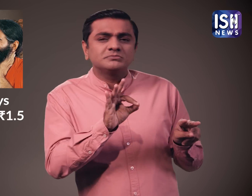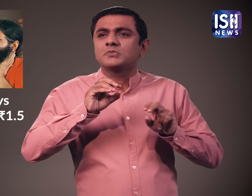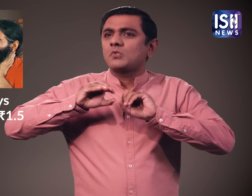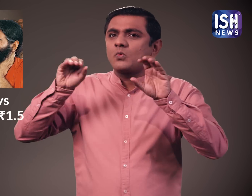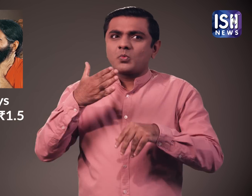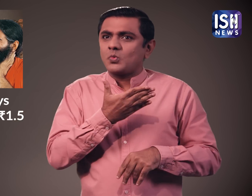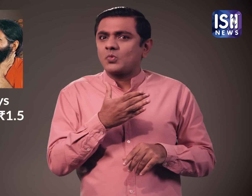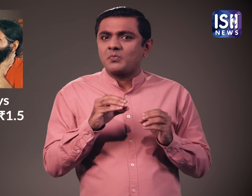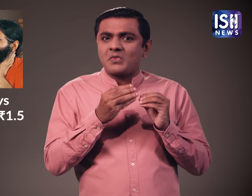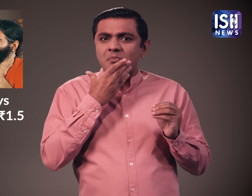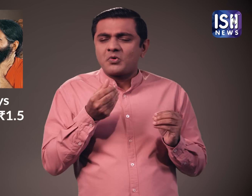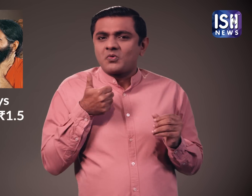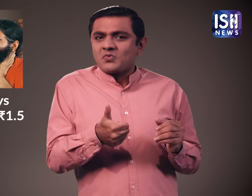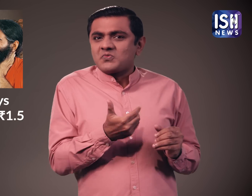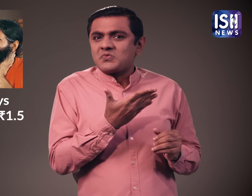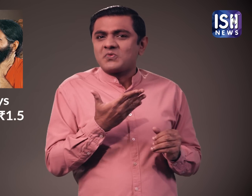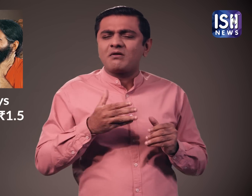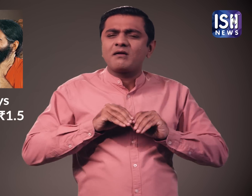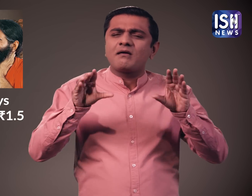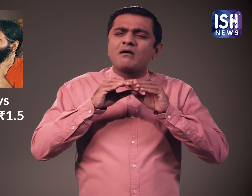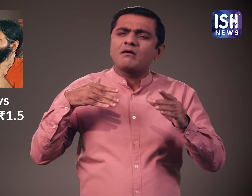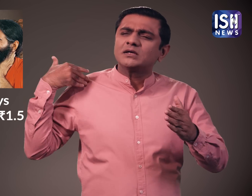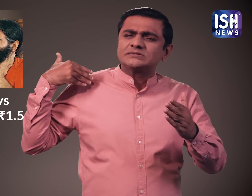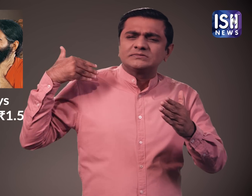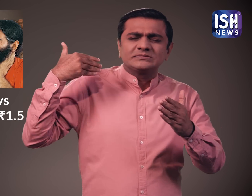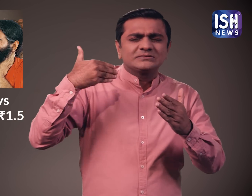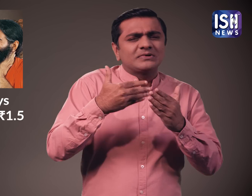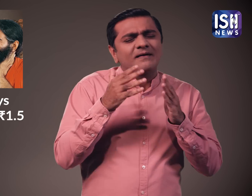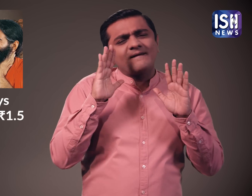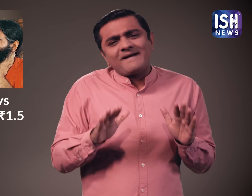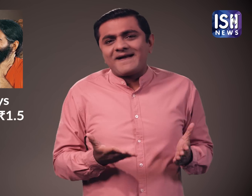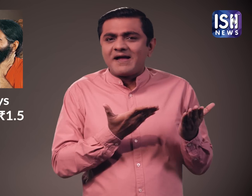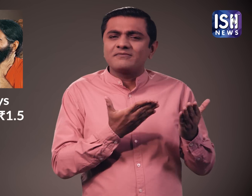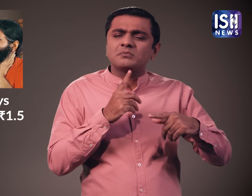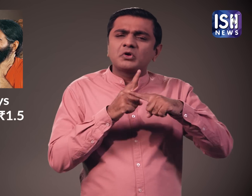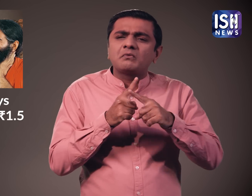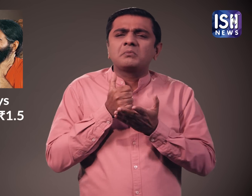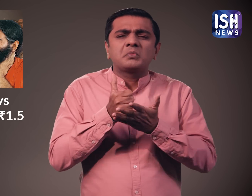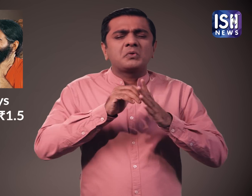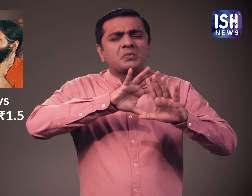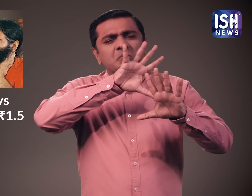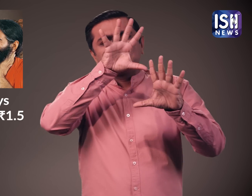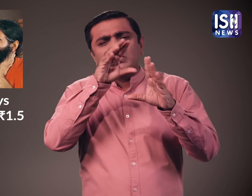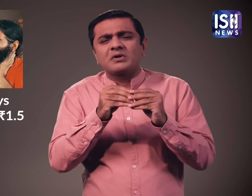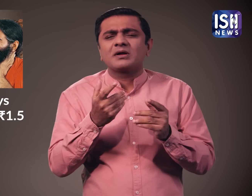है।